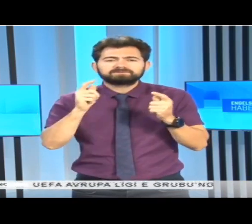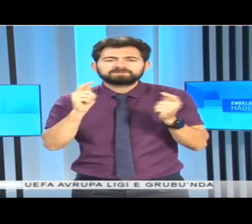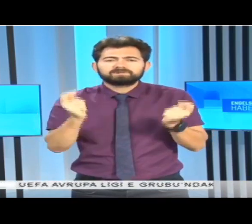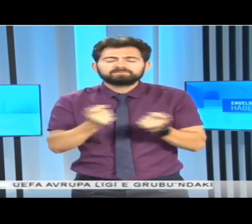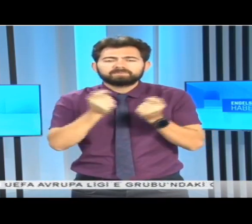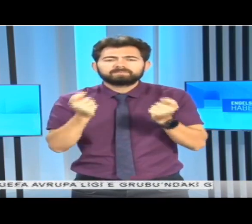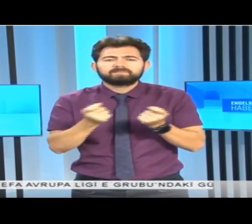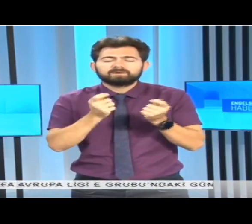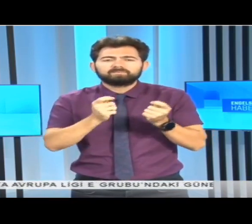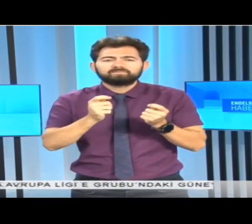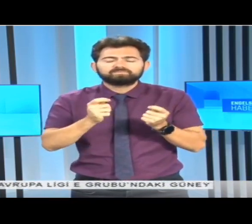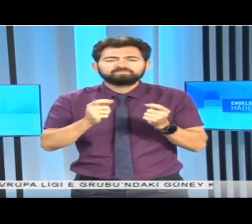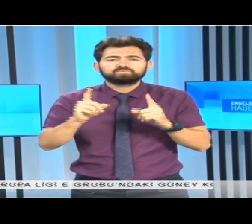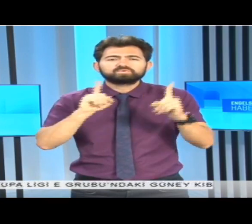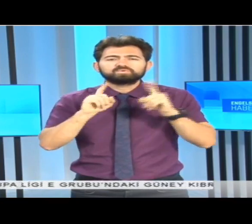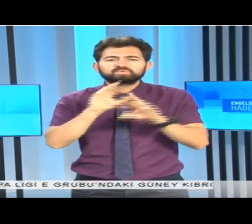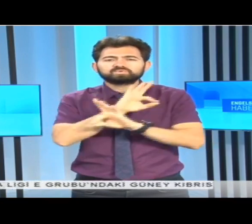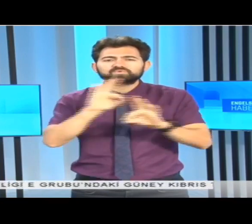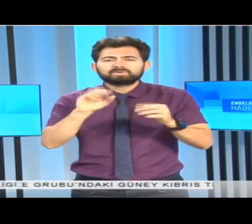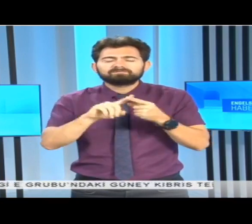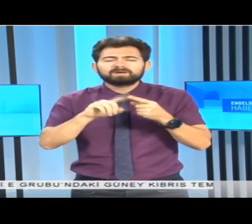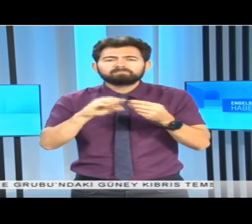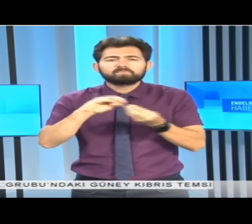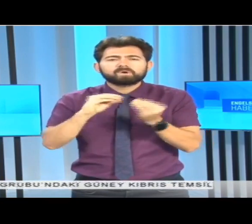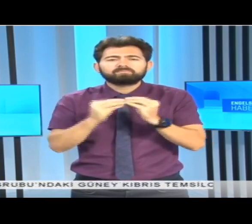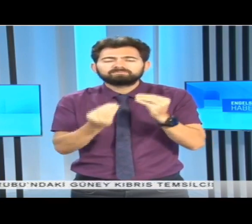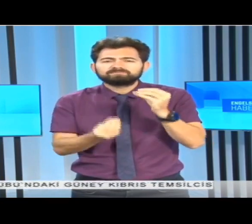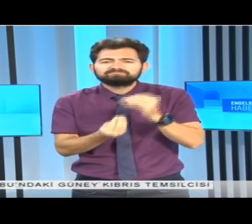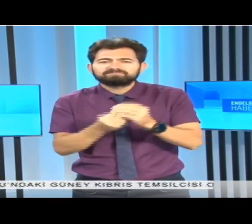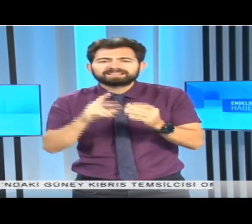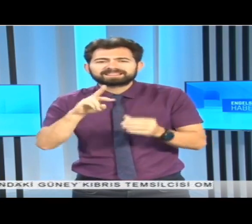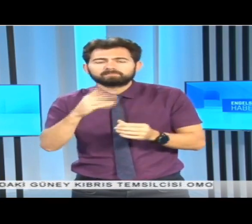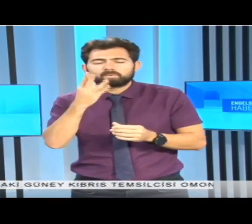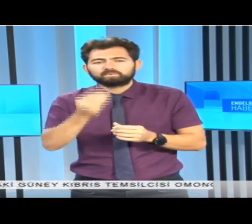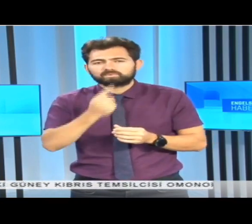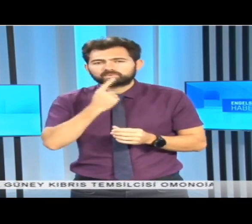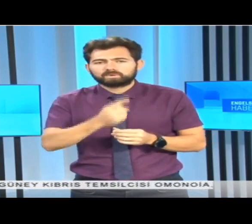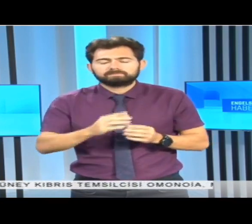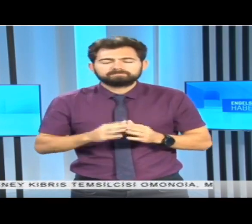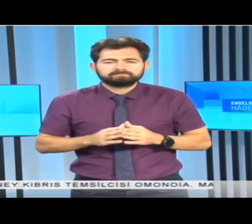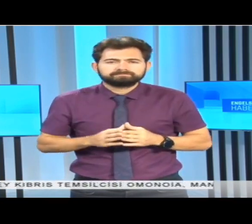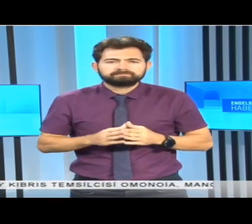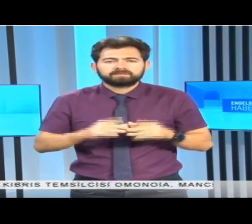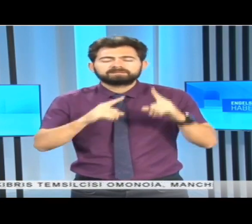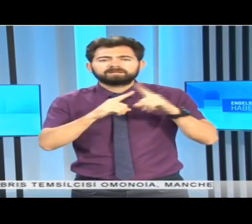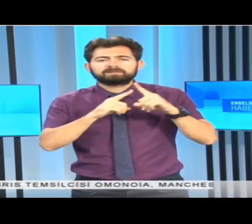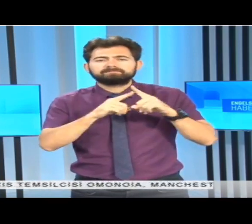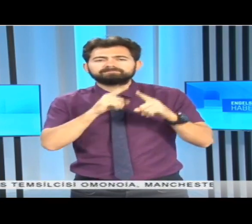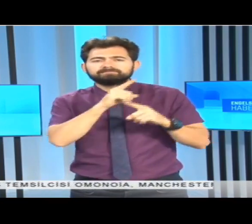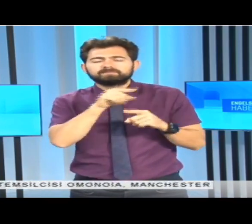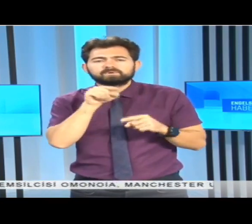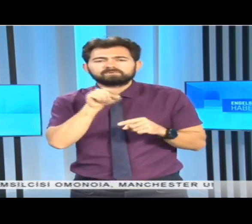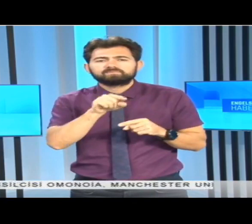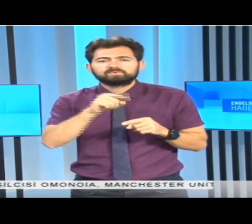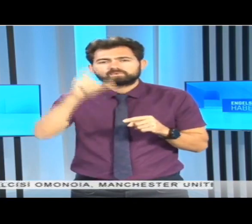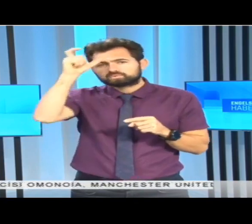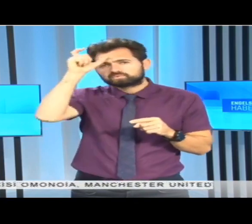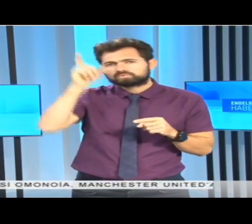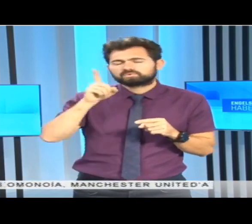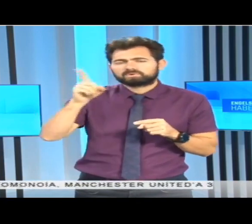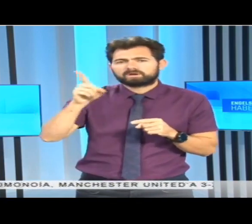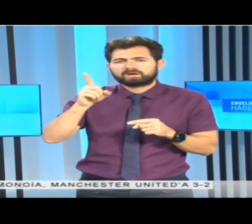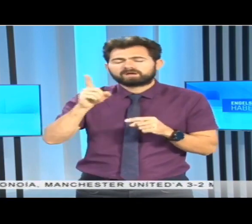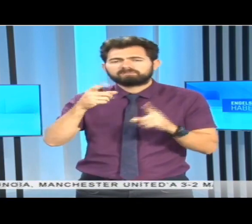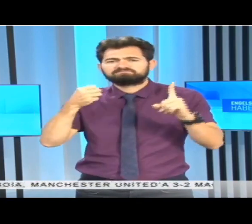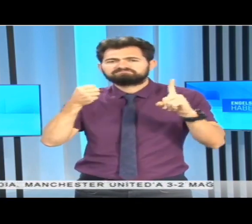hukuksuz ve gerginlik yaratıcı olduğuna vurgu yaptı. Tatar, bu Türkiye'ye meydan